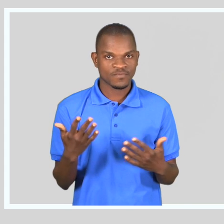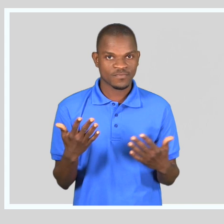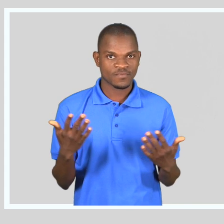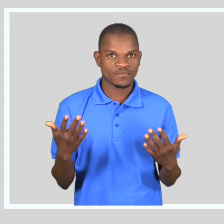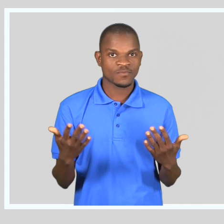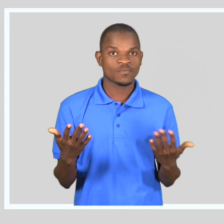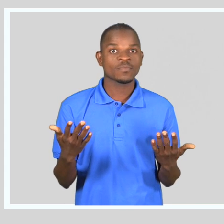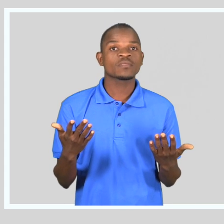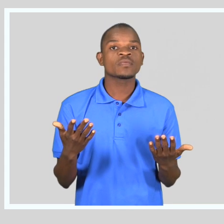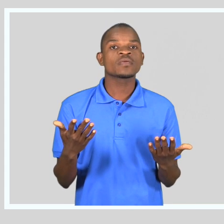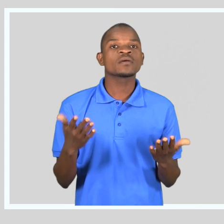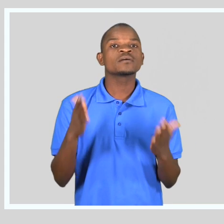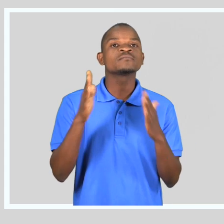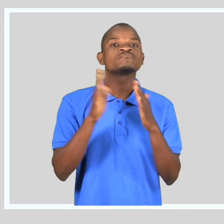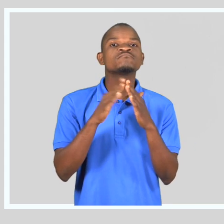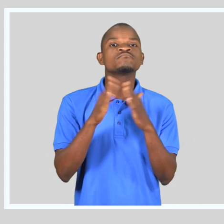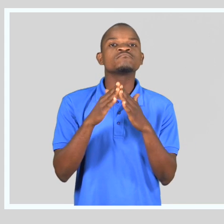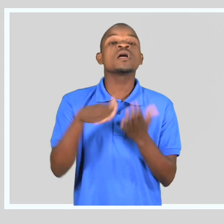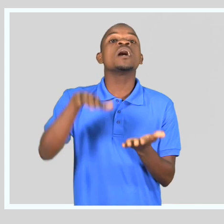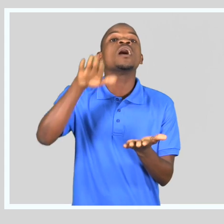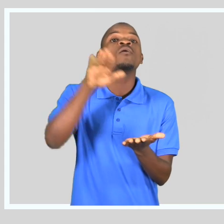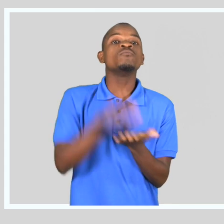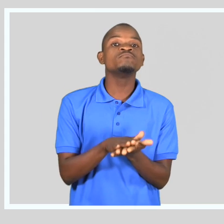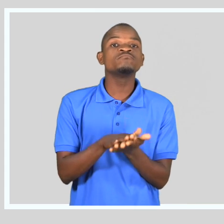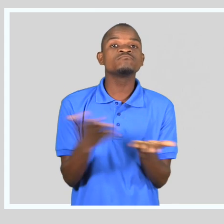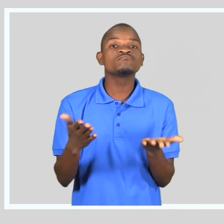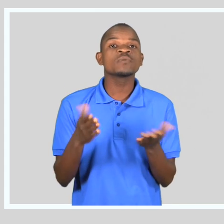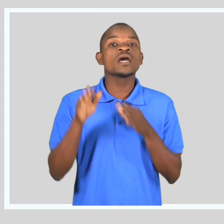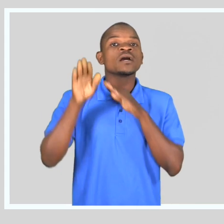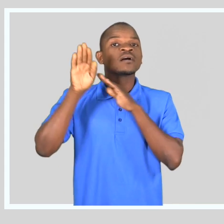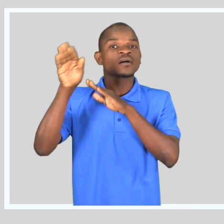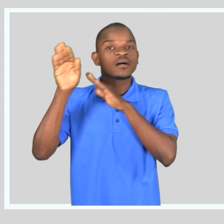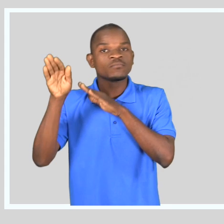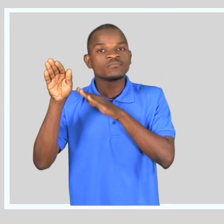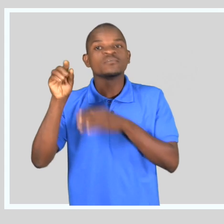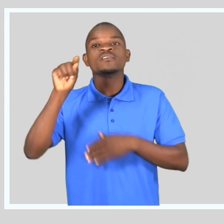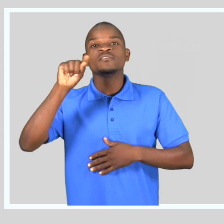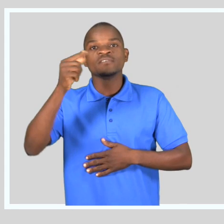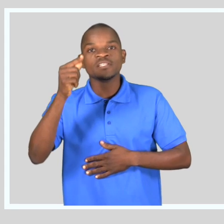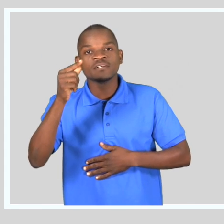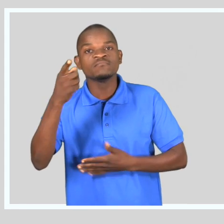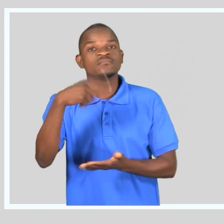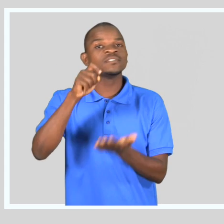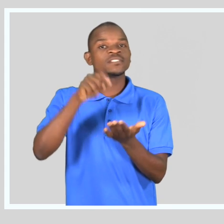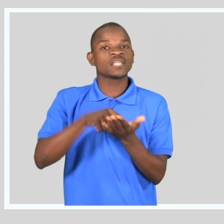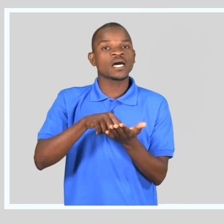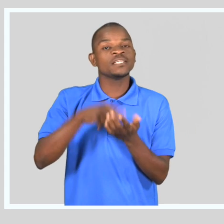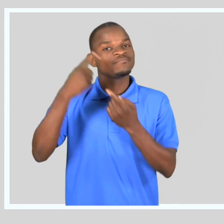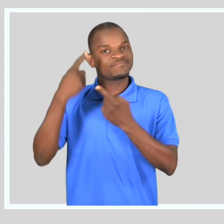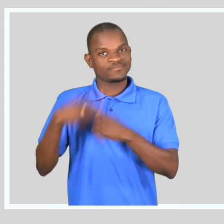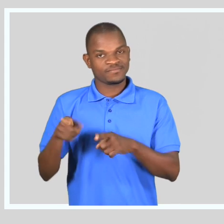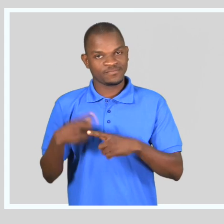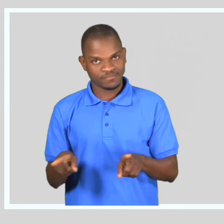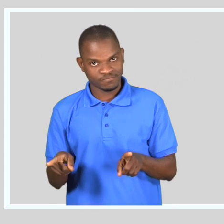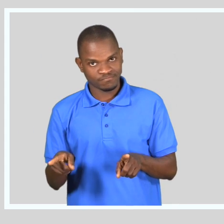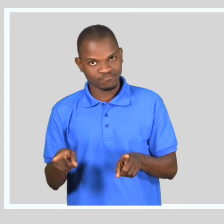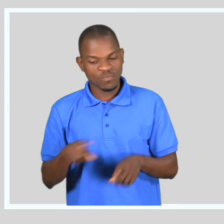onde vivemos, no campo, na vila, na cidade, entre outros. Como somos,